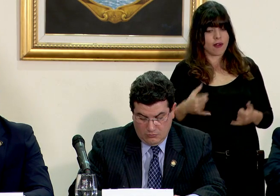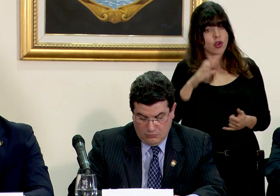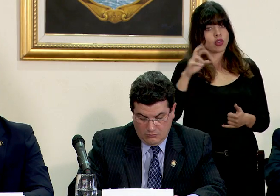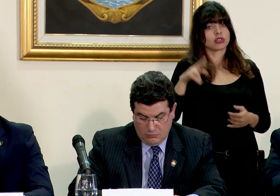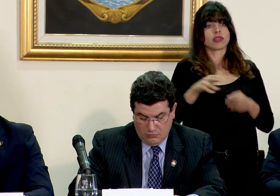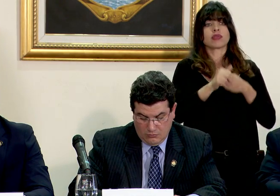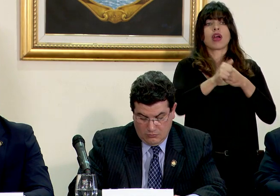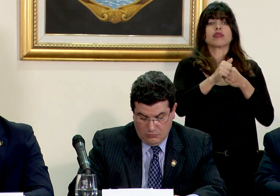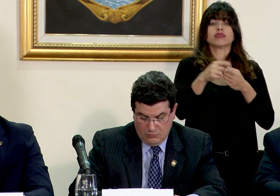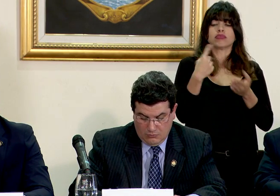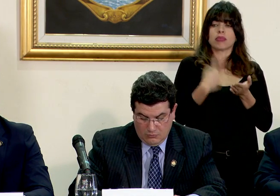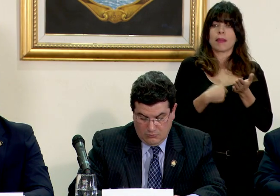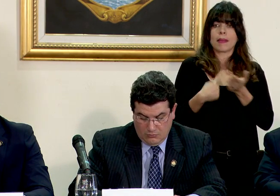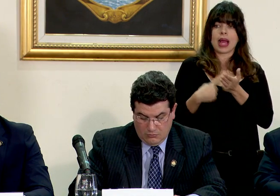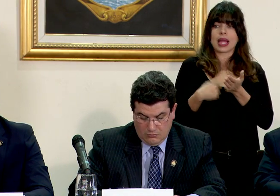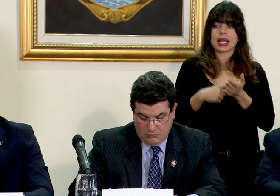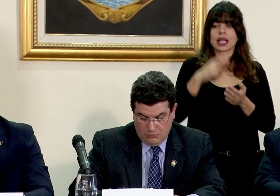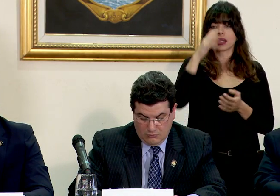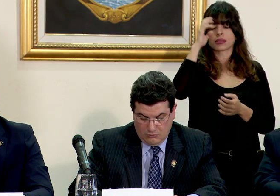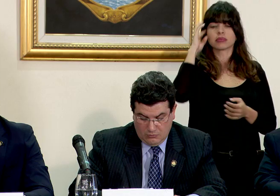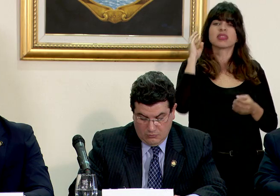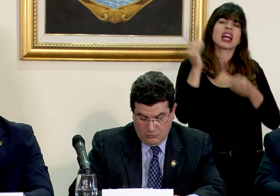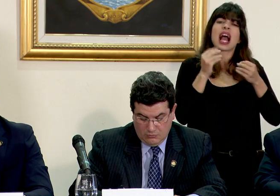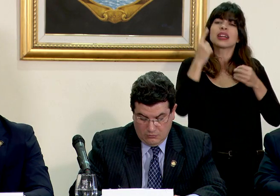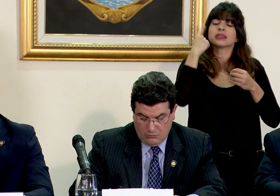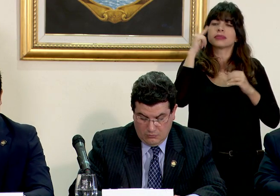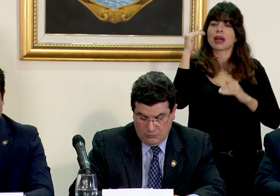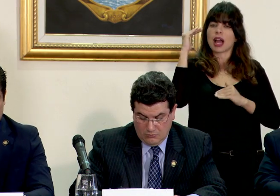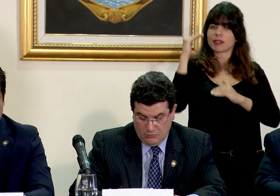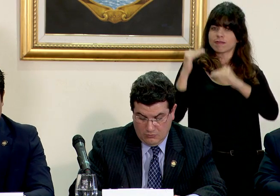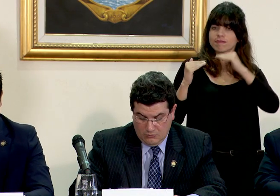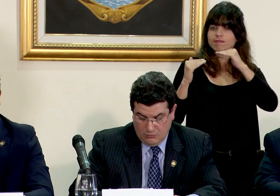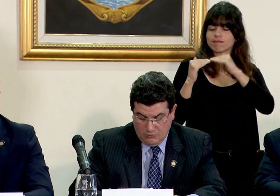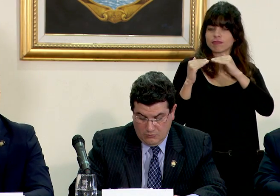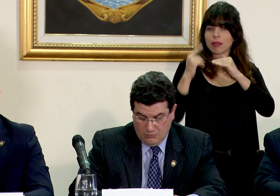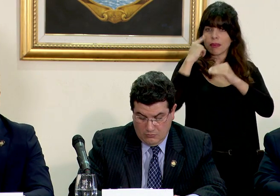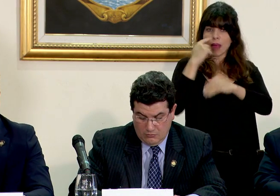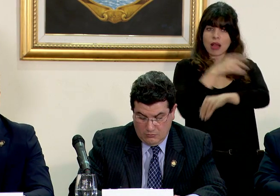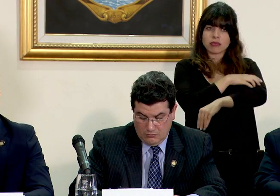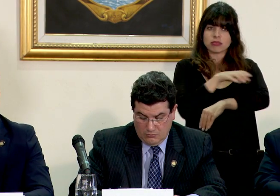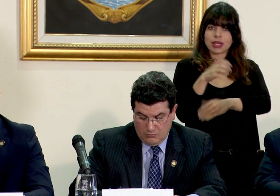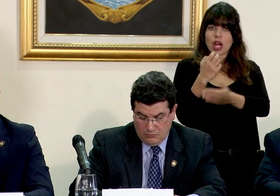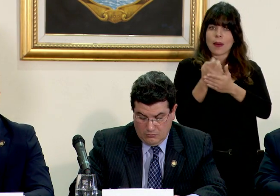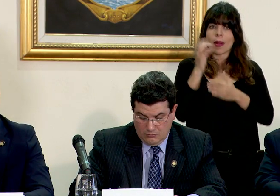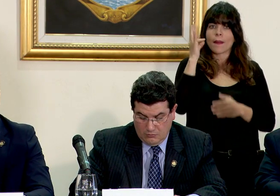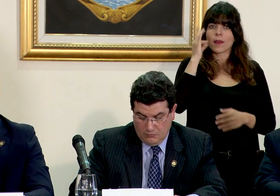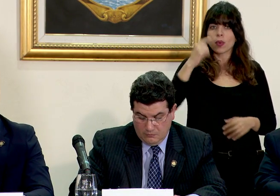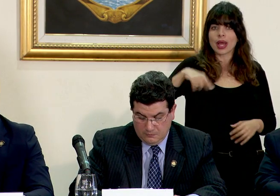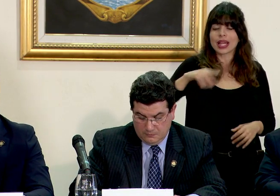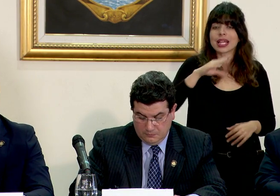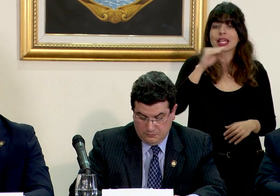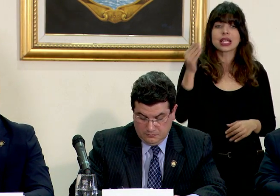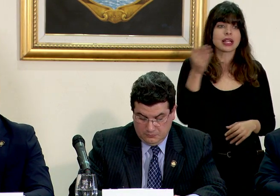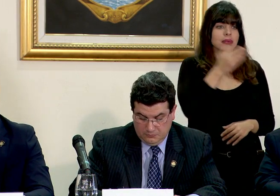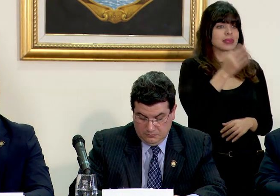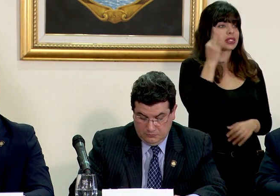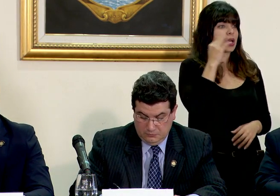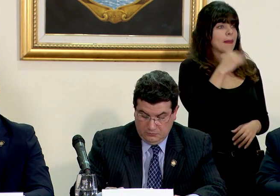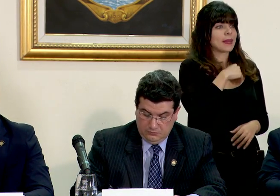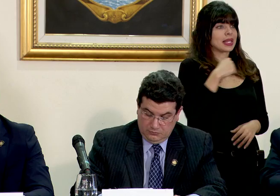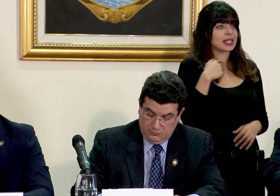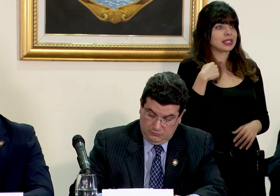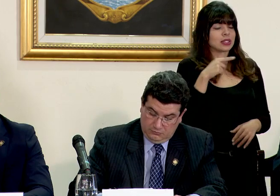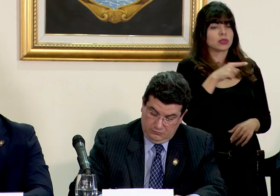lidera este panel para cerrar esta brecha en el empoderamiento económico de la mujer y a la señora ministra